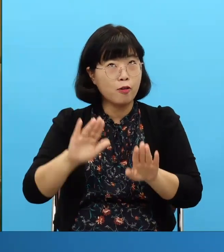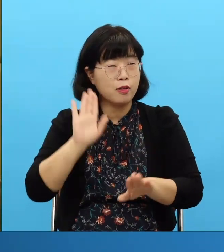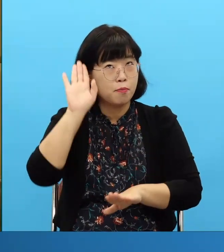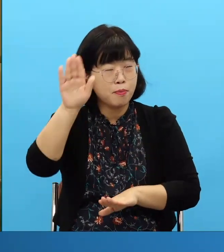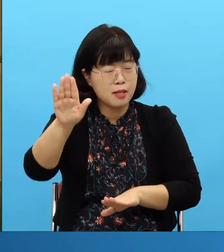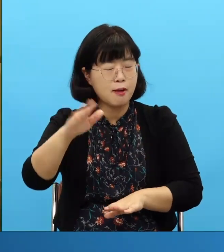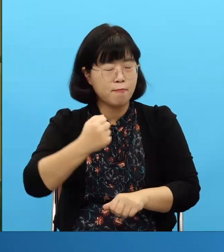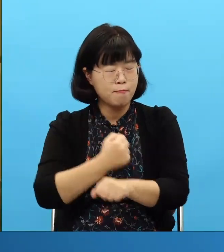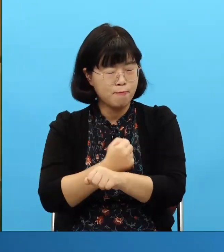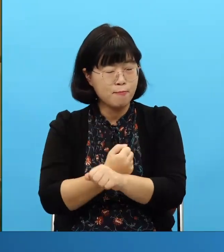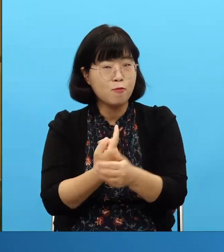¿Qué es esto?